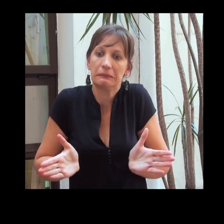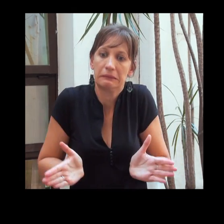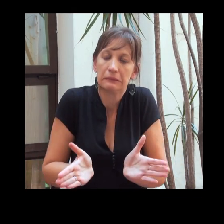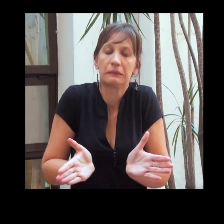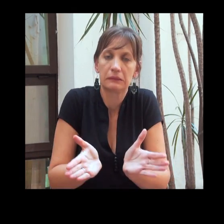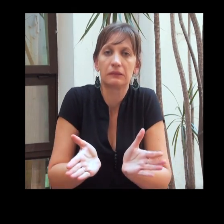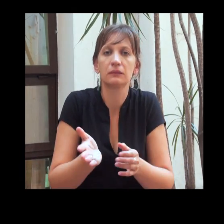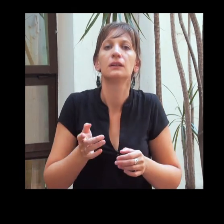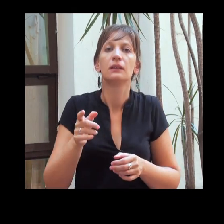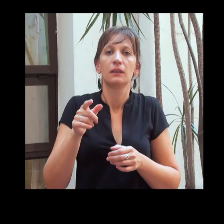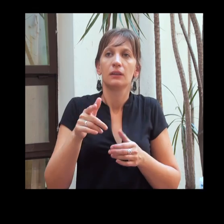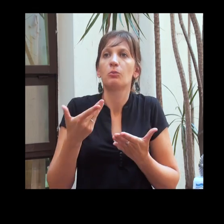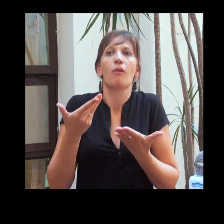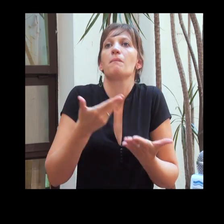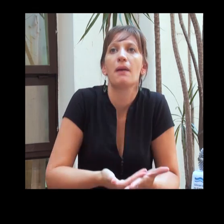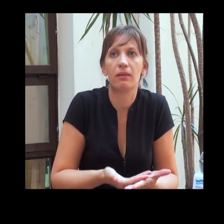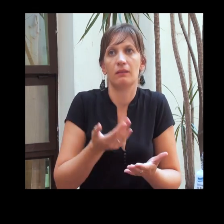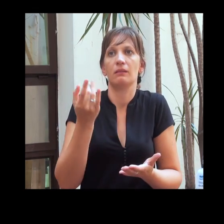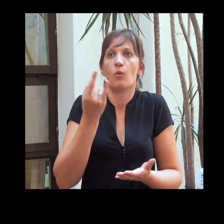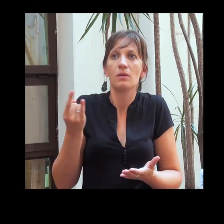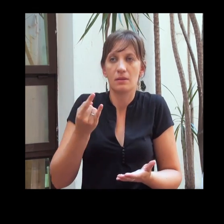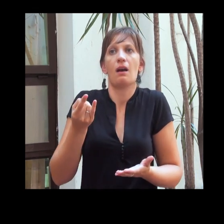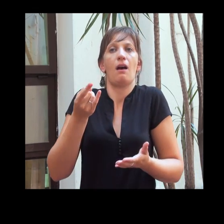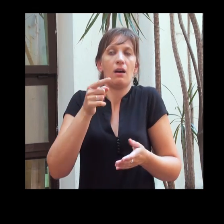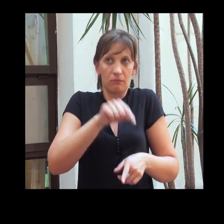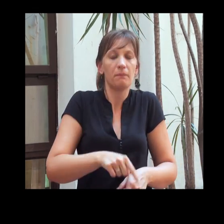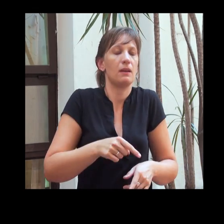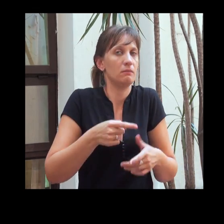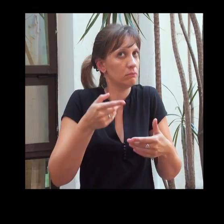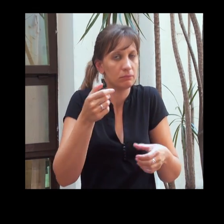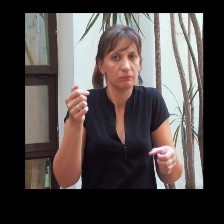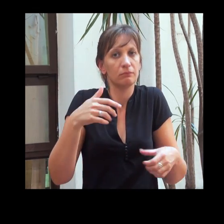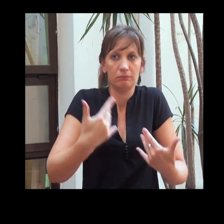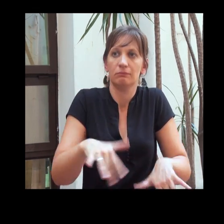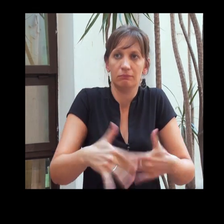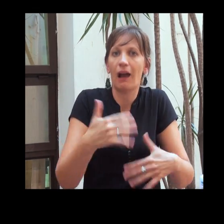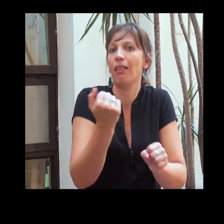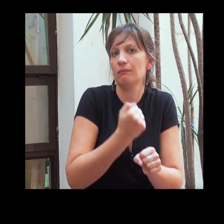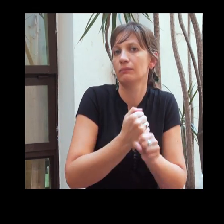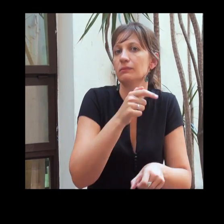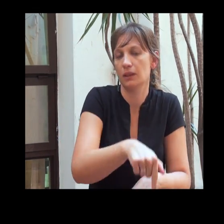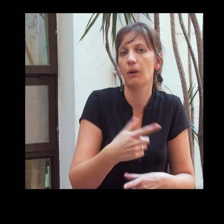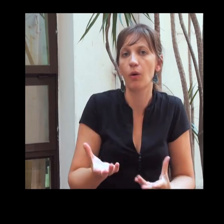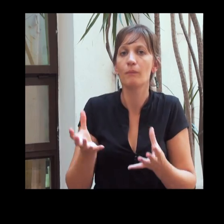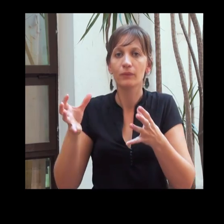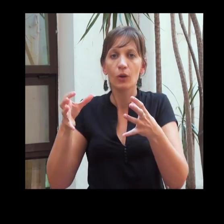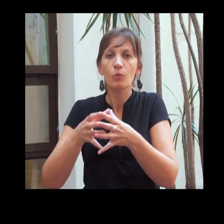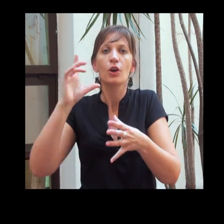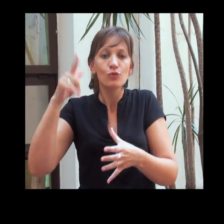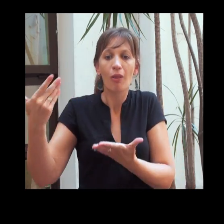va empujando a que, como universidad, respondamos a nuestros propios términos respecto de la formación académica. Porque parece que es interesante pensar